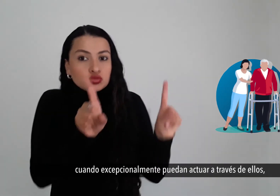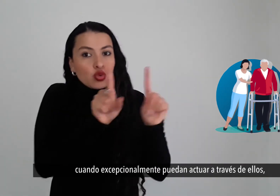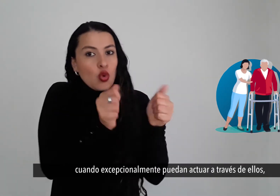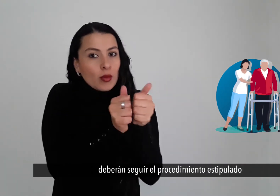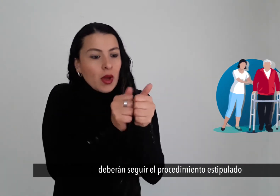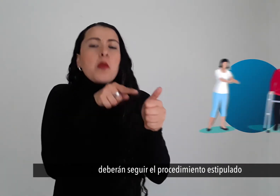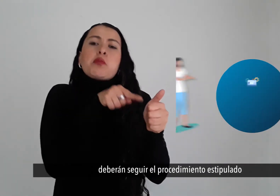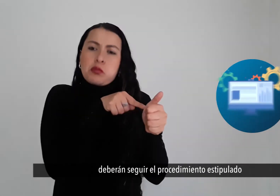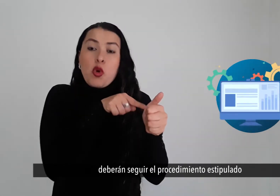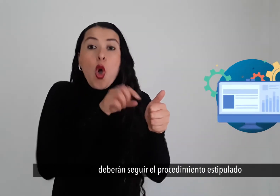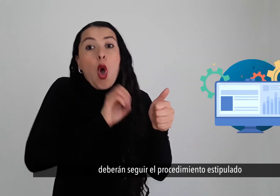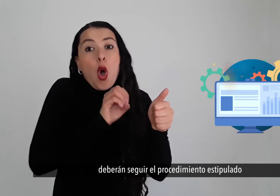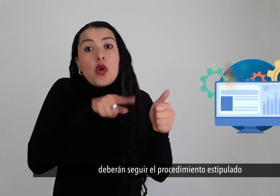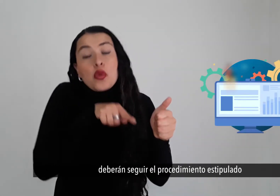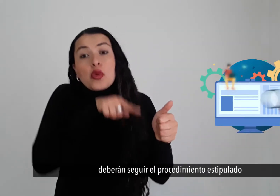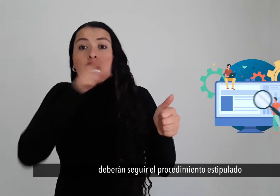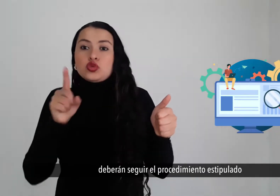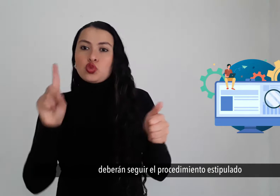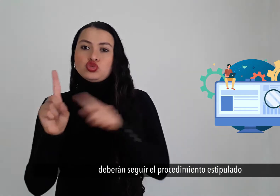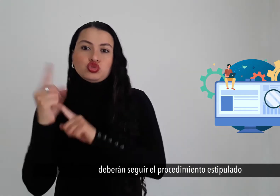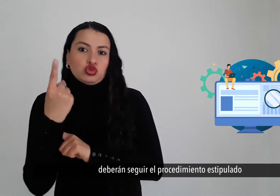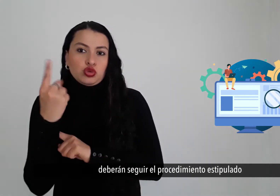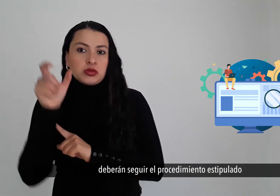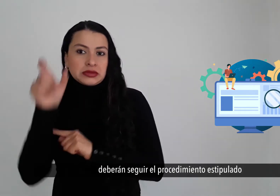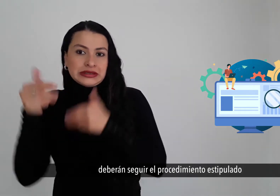deberán seguir el procedimiento estipulado